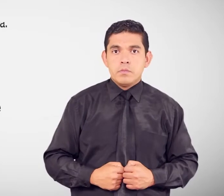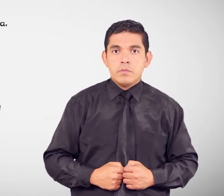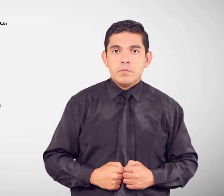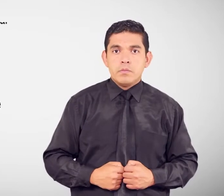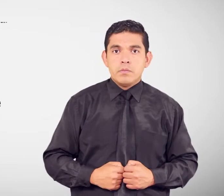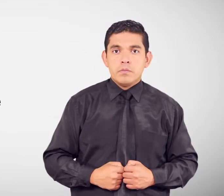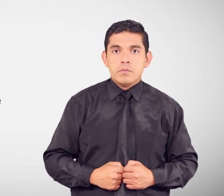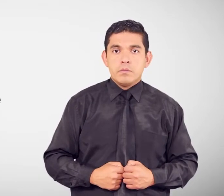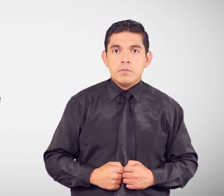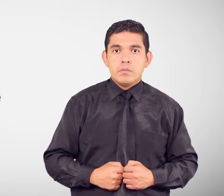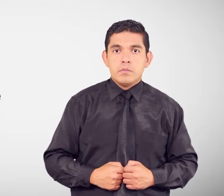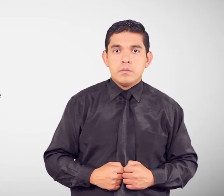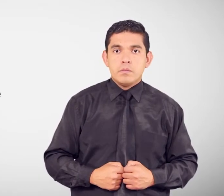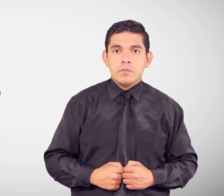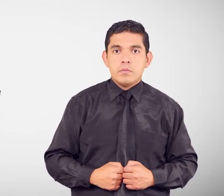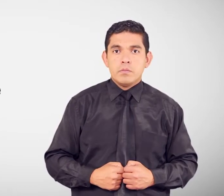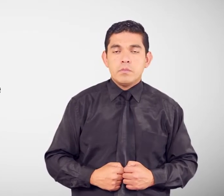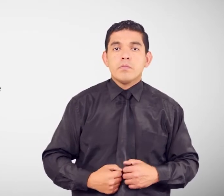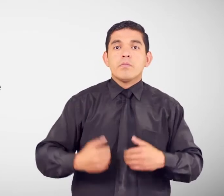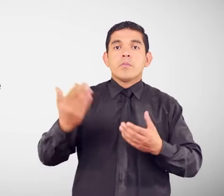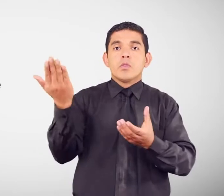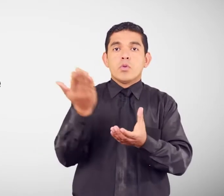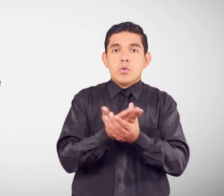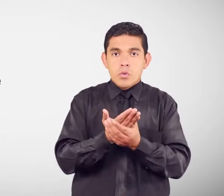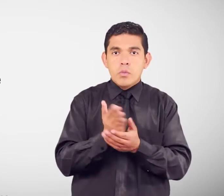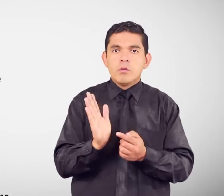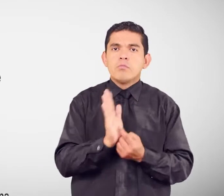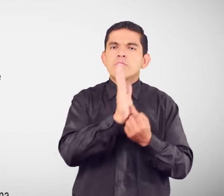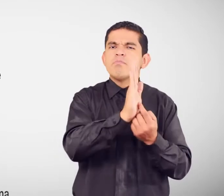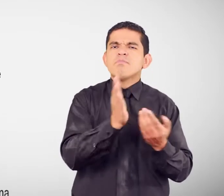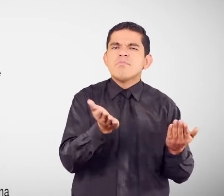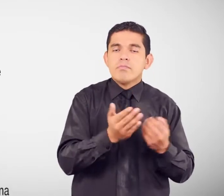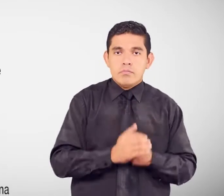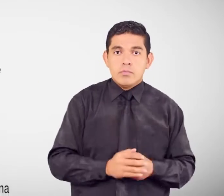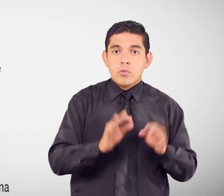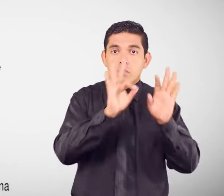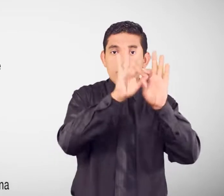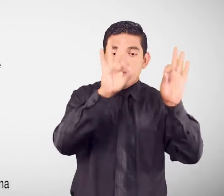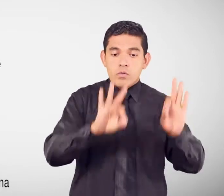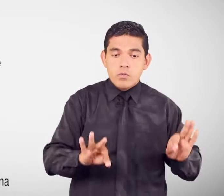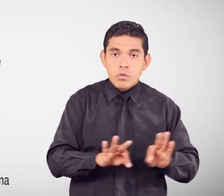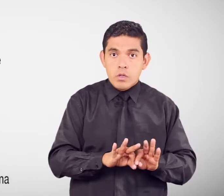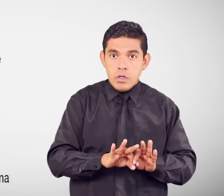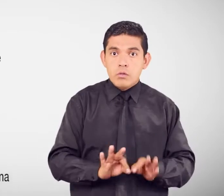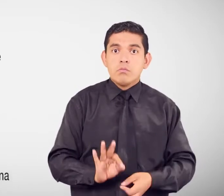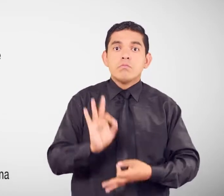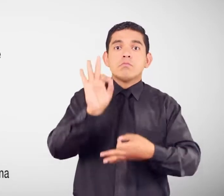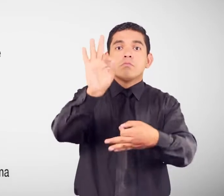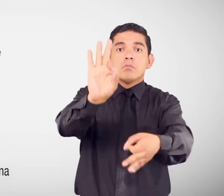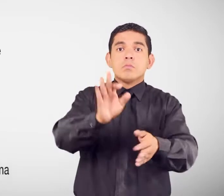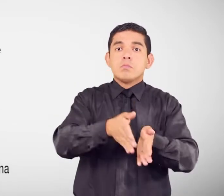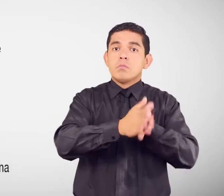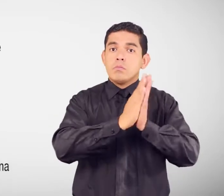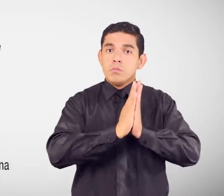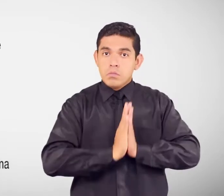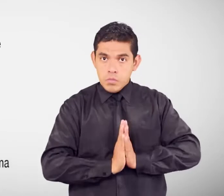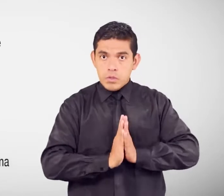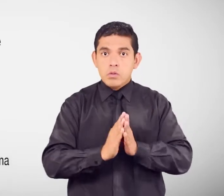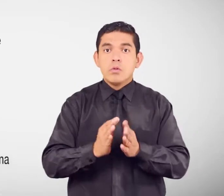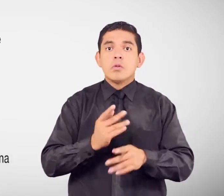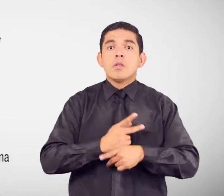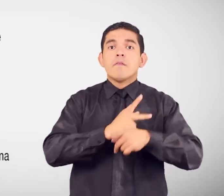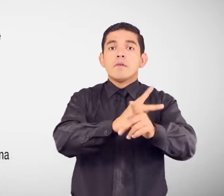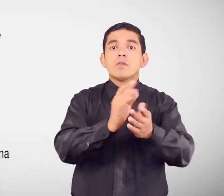Documentos Que se deben presentar Llenar el formulario Para presentar Una petición En Defensoría Del Pueblo www